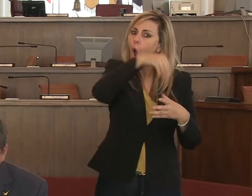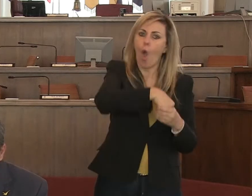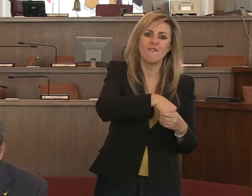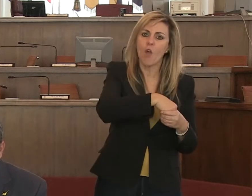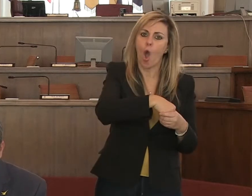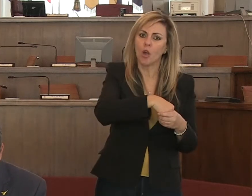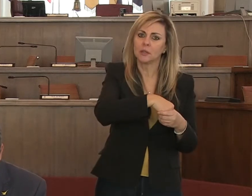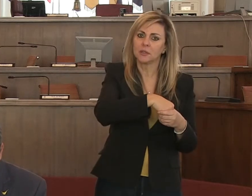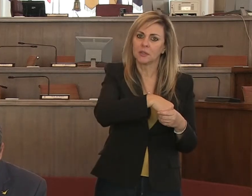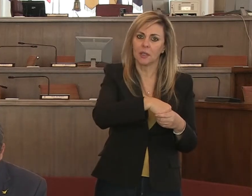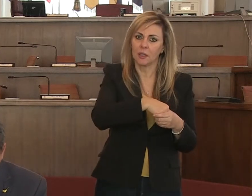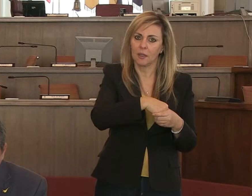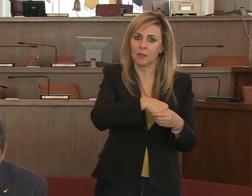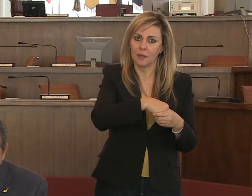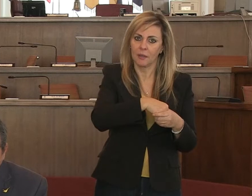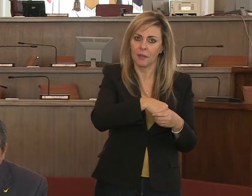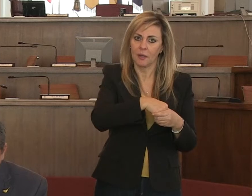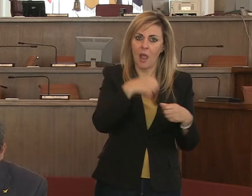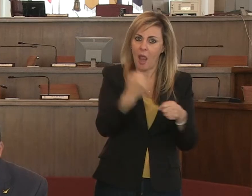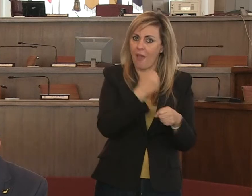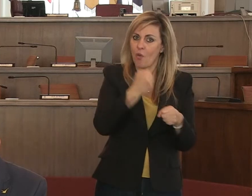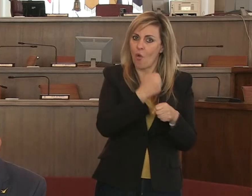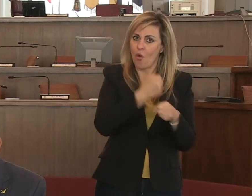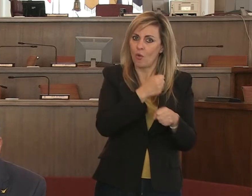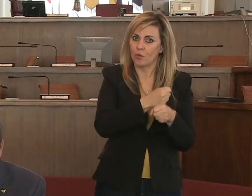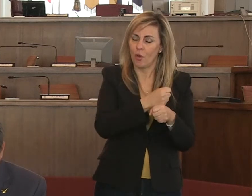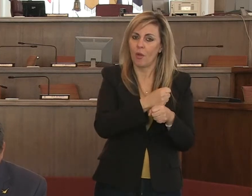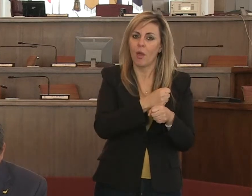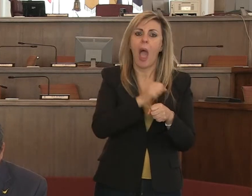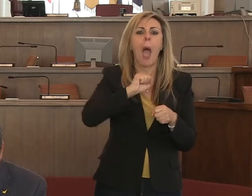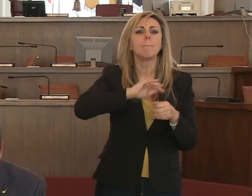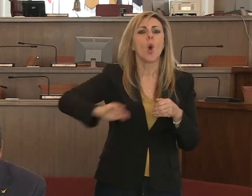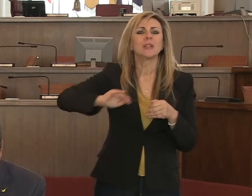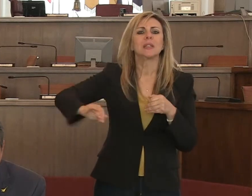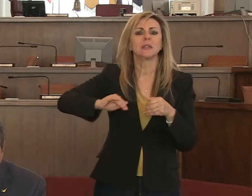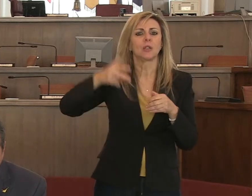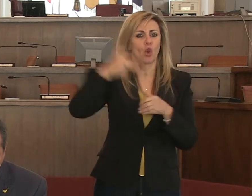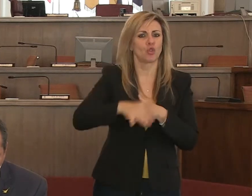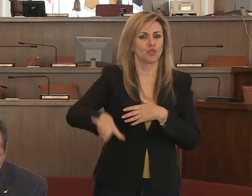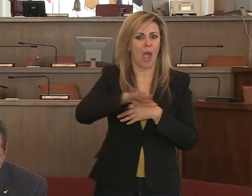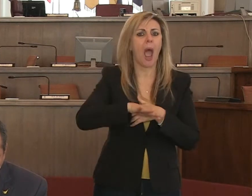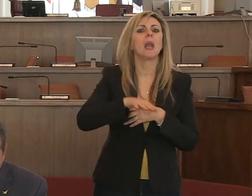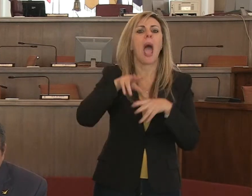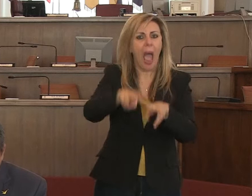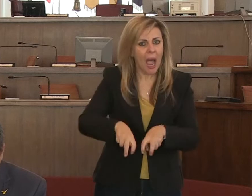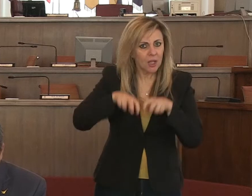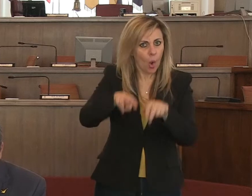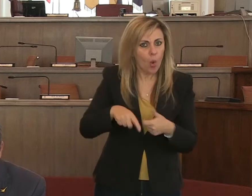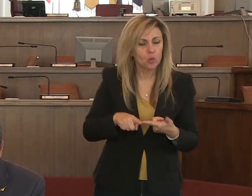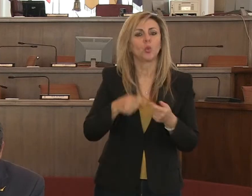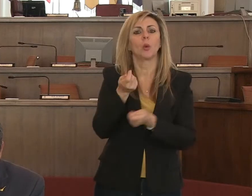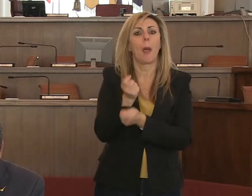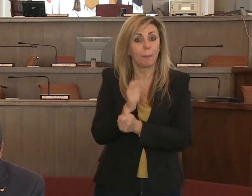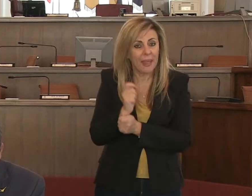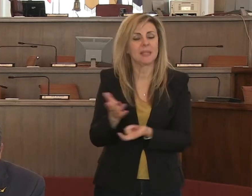logica ordinaria negli ammortizzatori sociali quindi anche il mondo dell'agricoltura della pesca